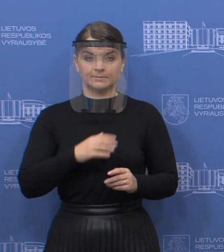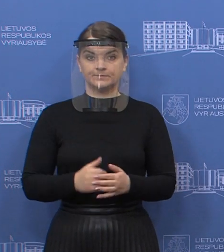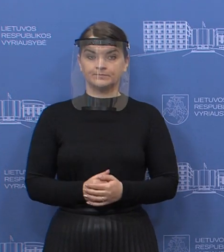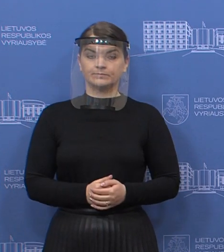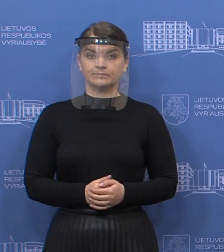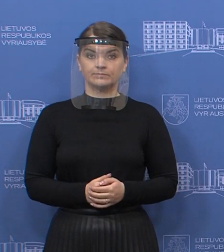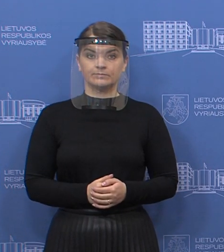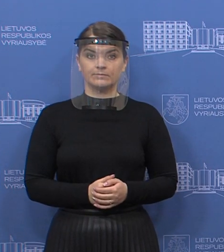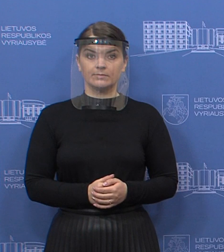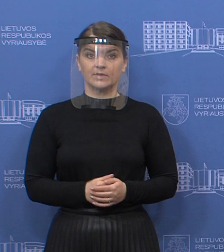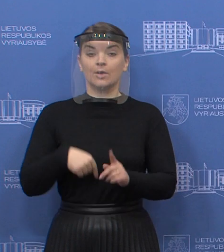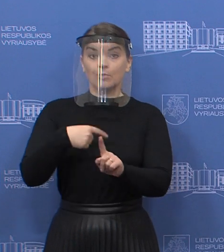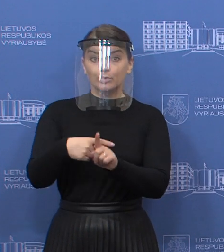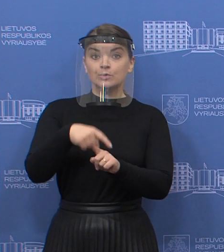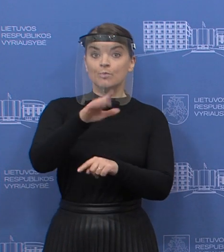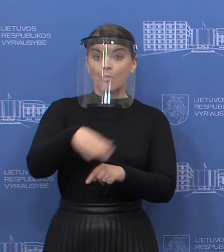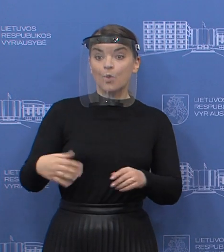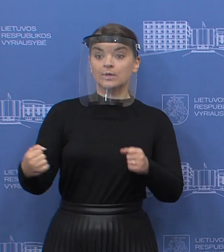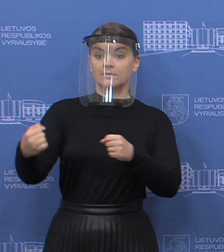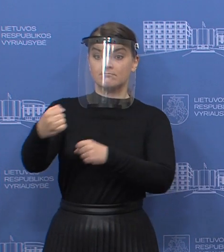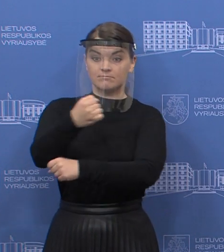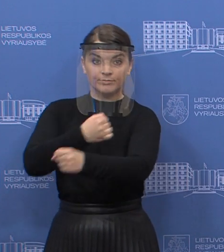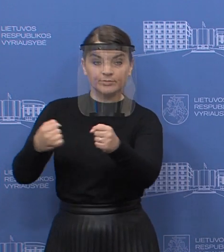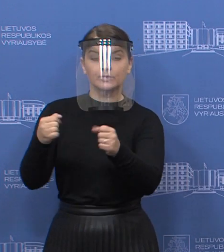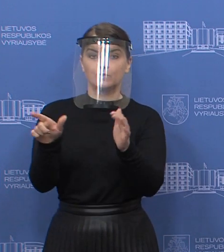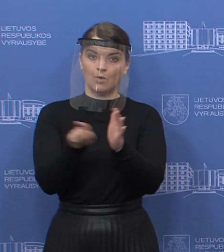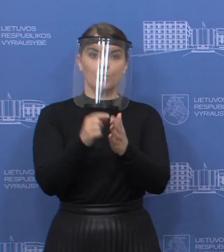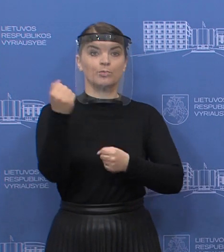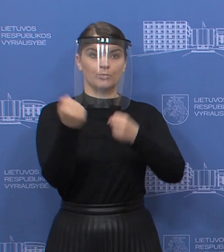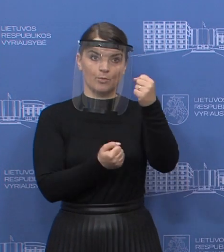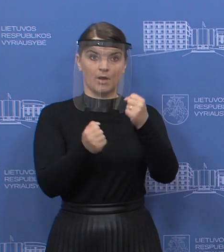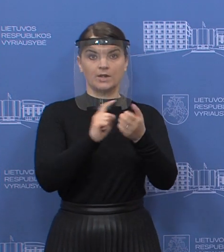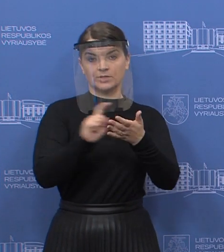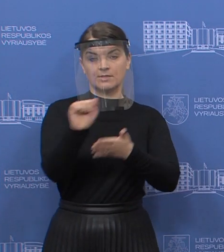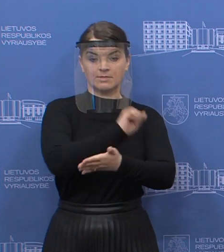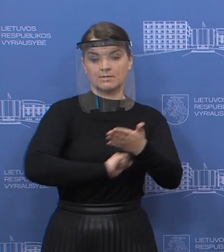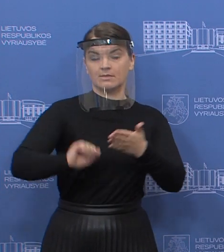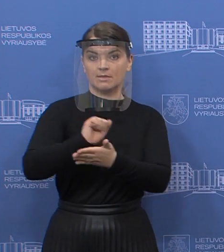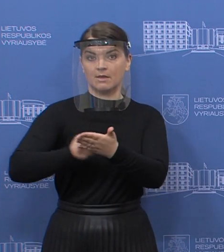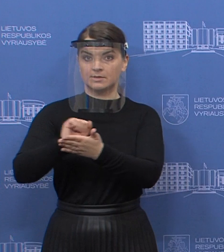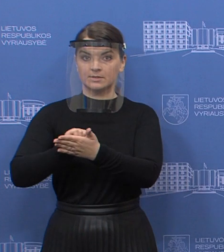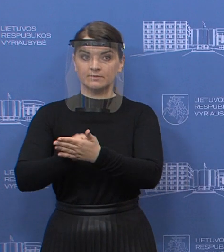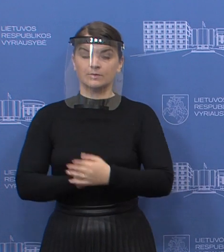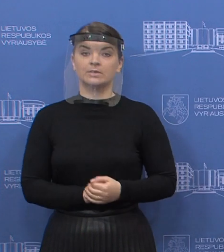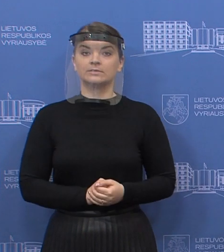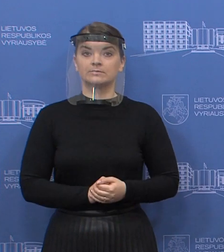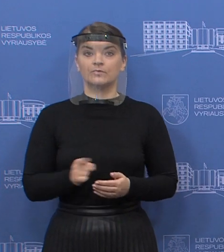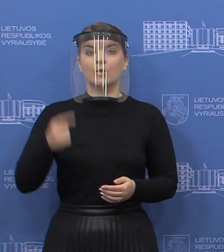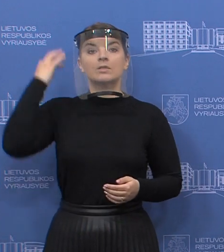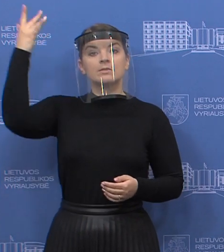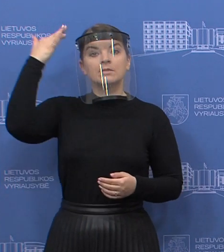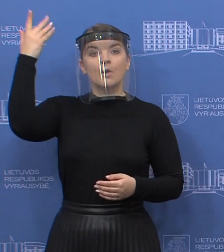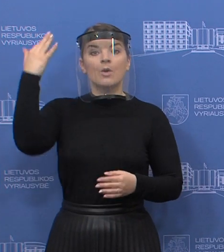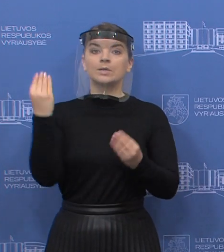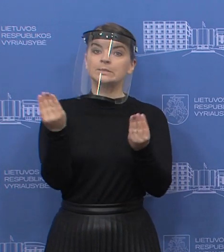mokymių vairaimo, būtinio automobilio saugumo užtikrinimo veiksmai. Teorinis mokymas, jis